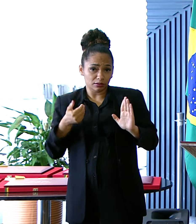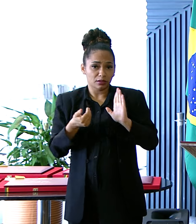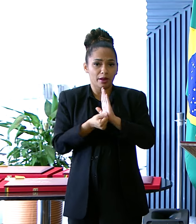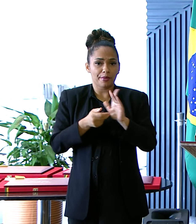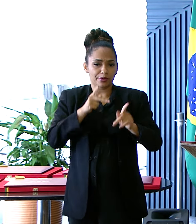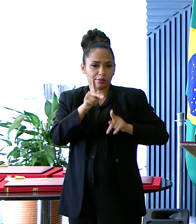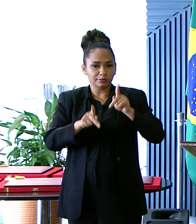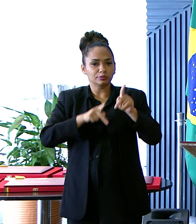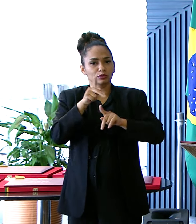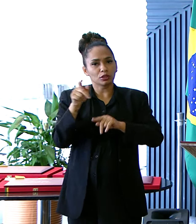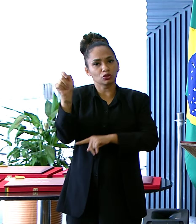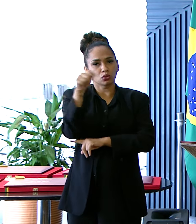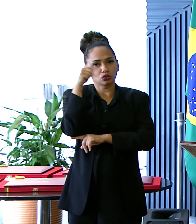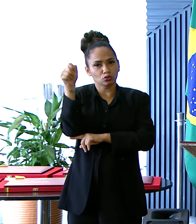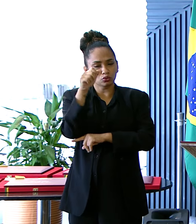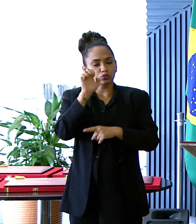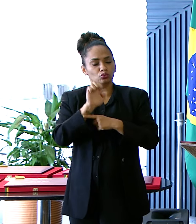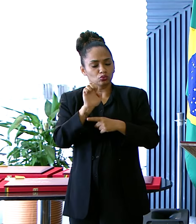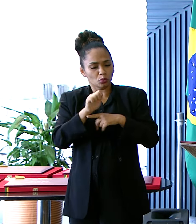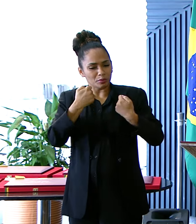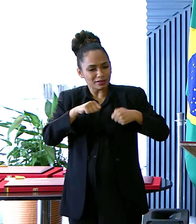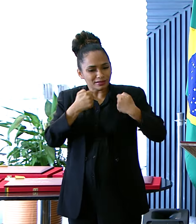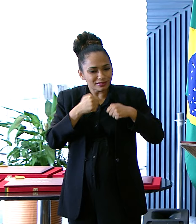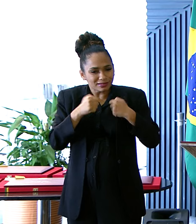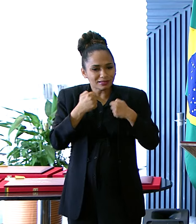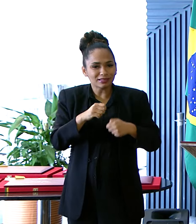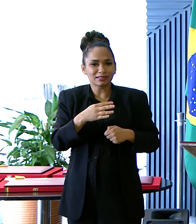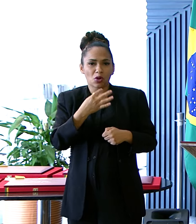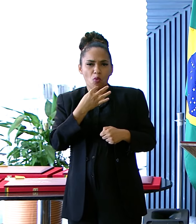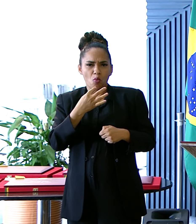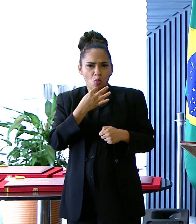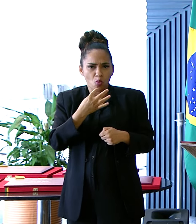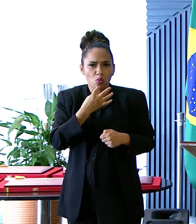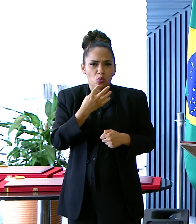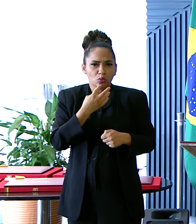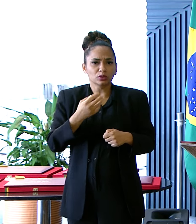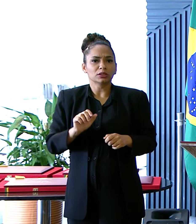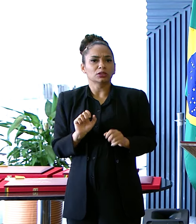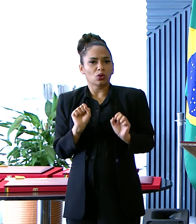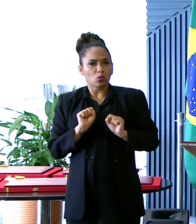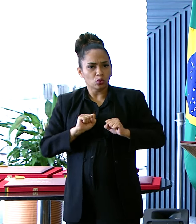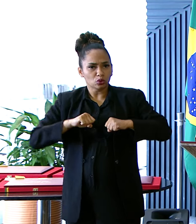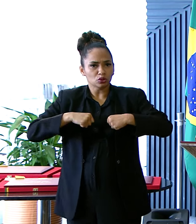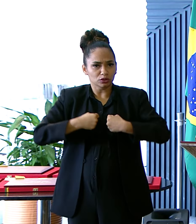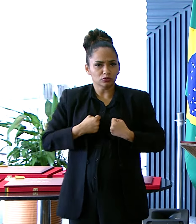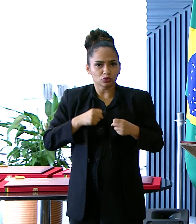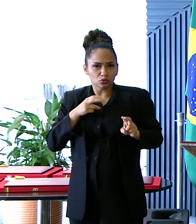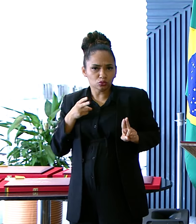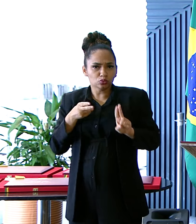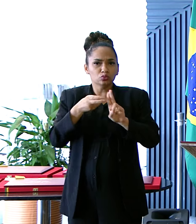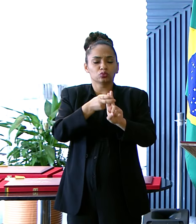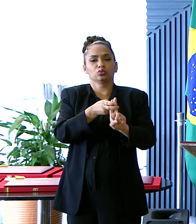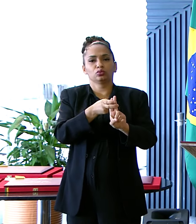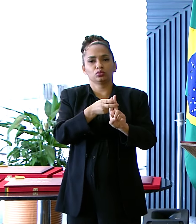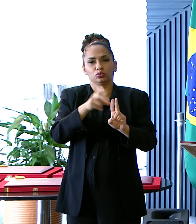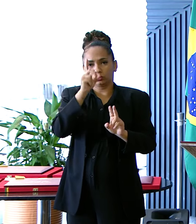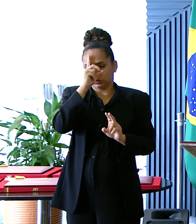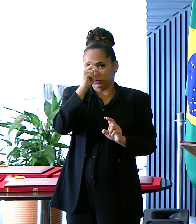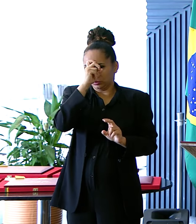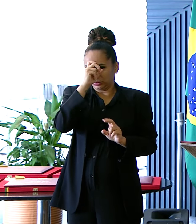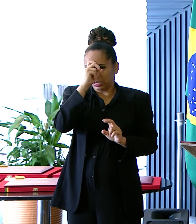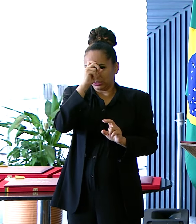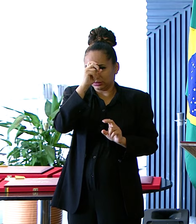população gaúcha Precisa ser reconhecida Quero destacar Sobretudo A força nacional Do SUS Os hospitais De